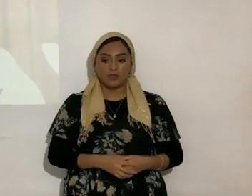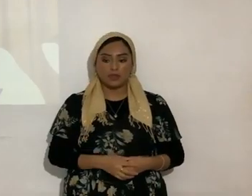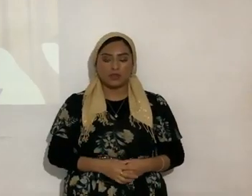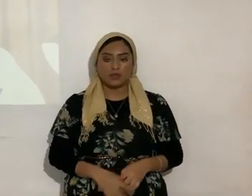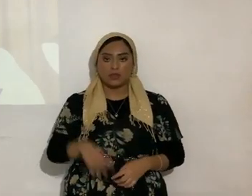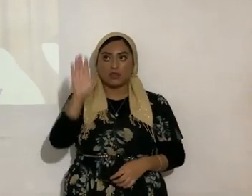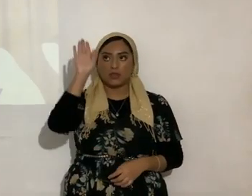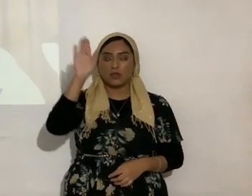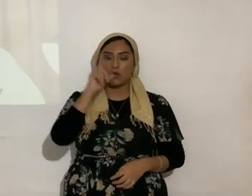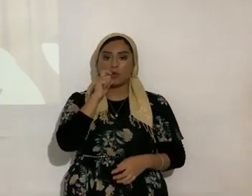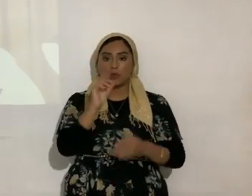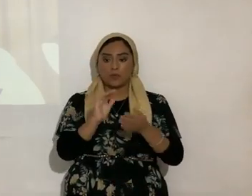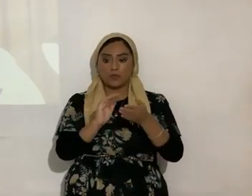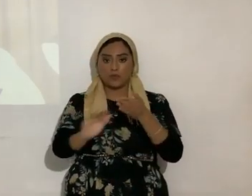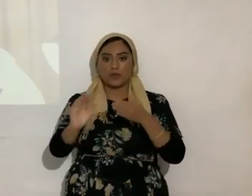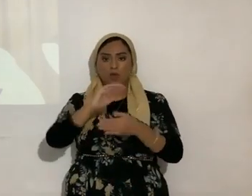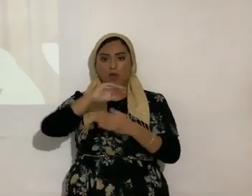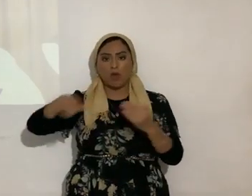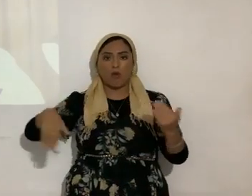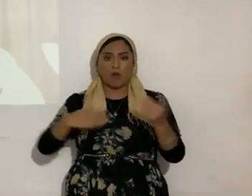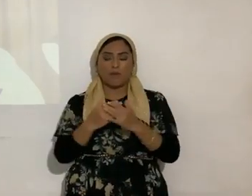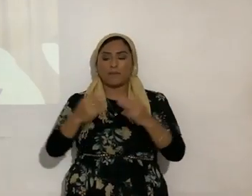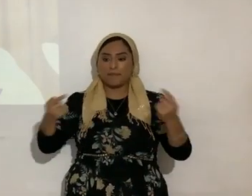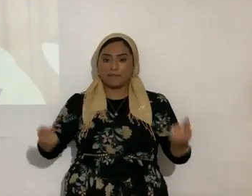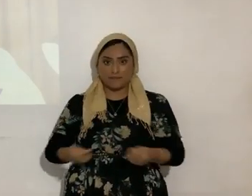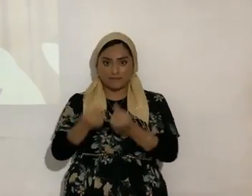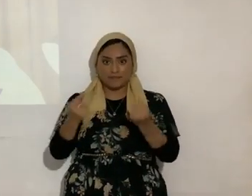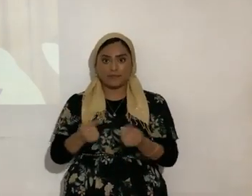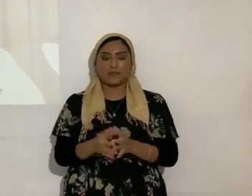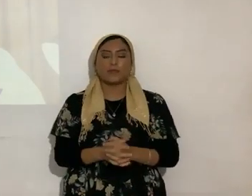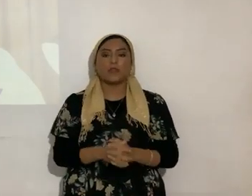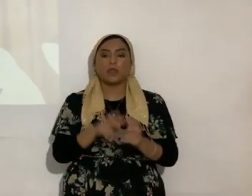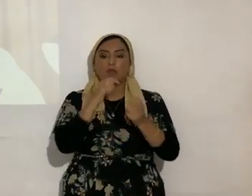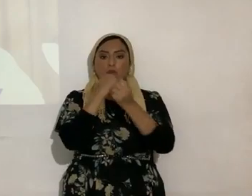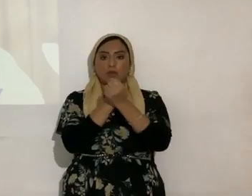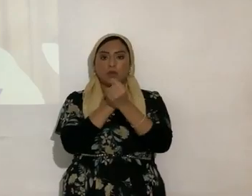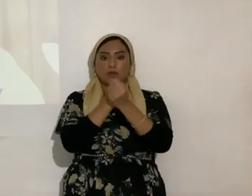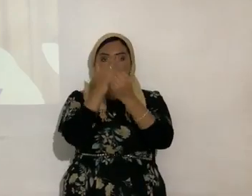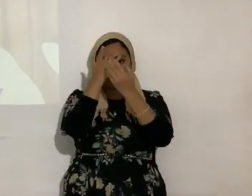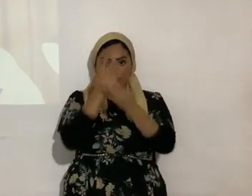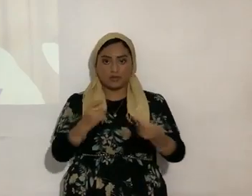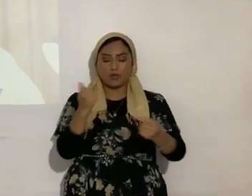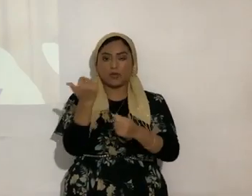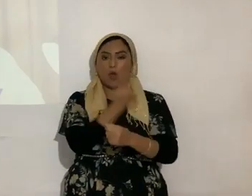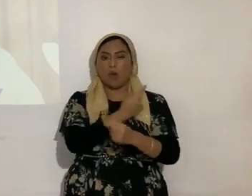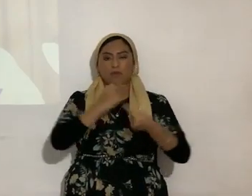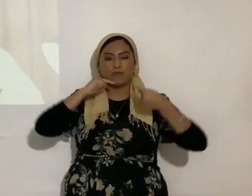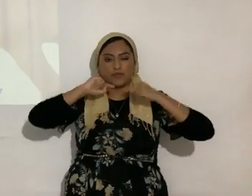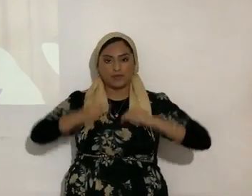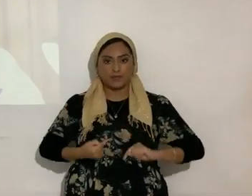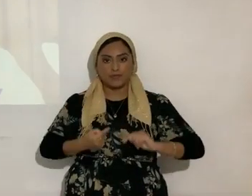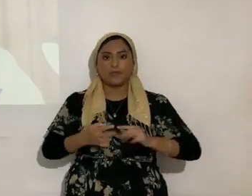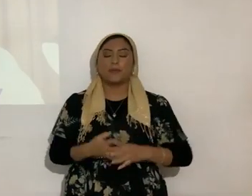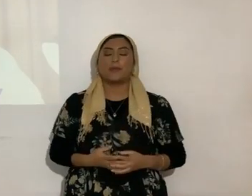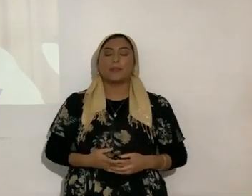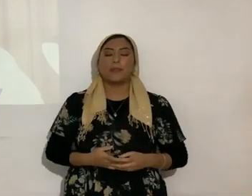Él es quien perdona, el que perdona todas sus iniquidades, y el que sana, o el que sana todas sus dolencias. A ver, otra vez,